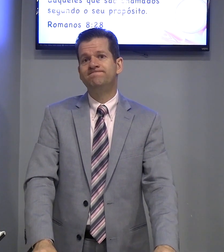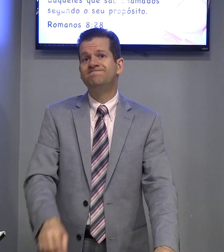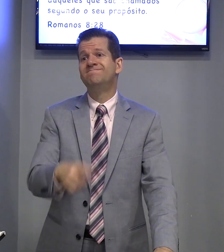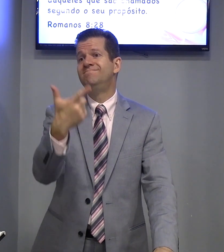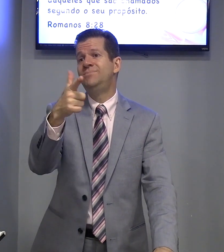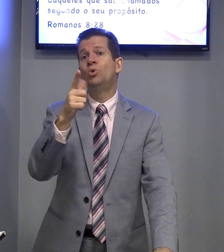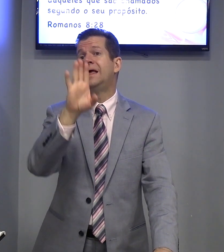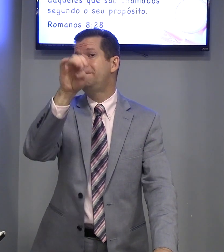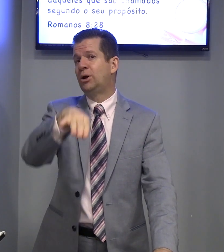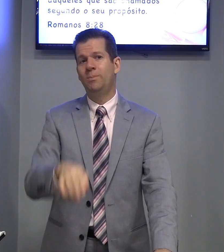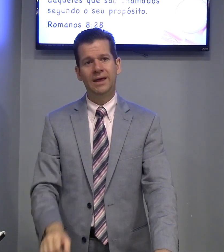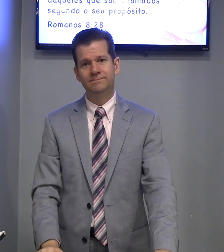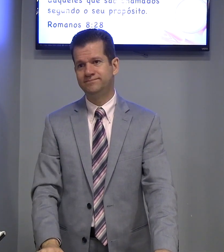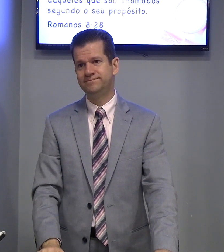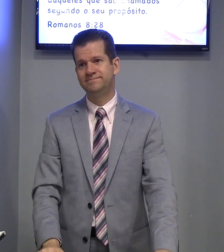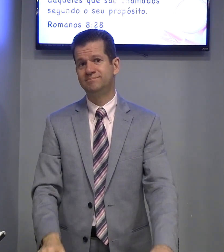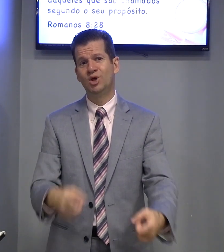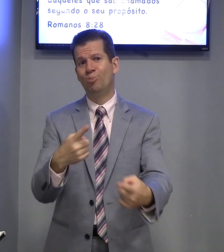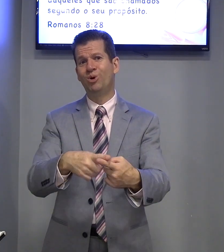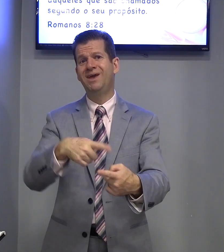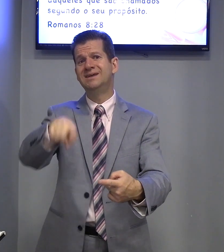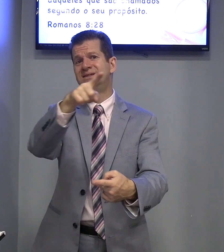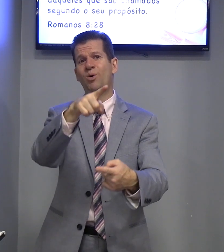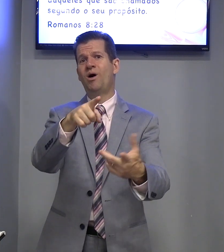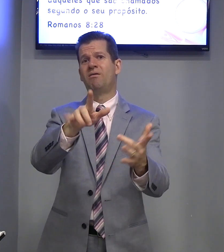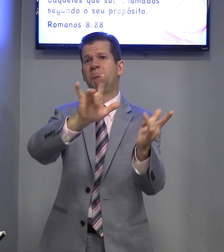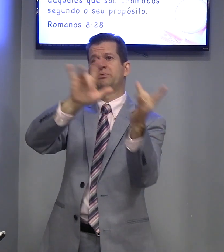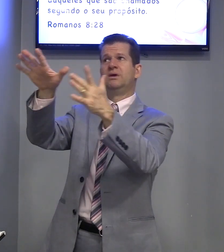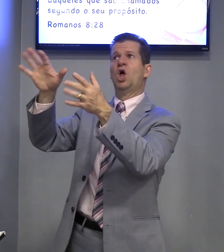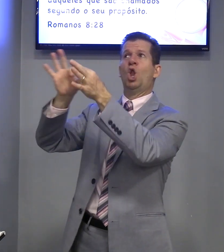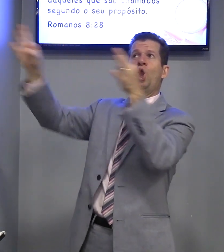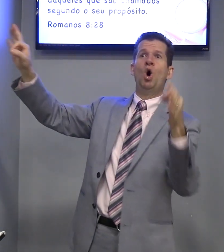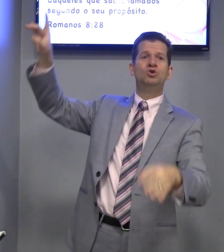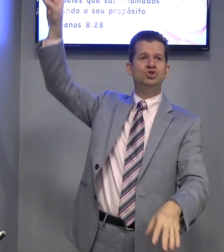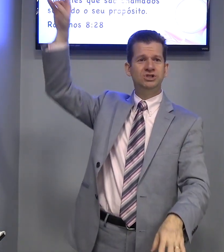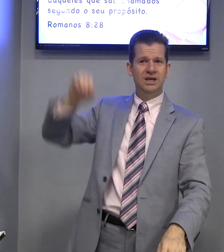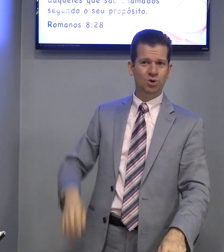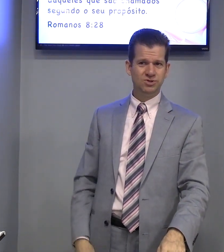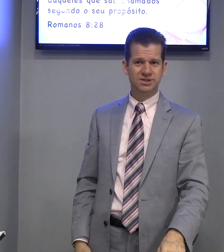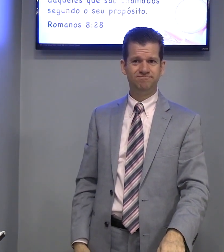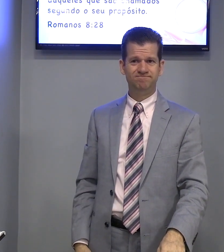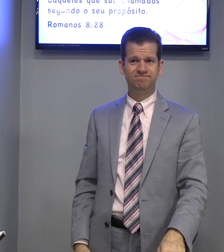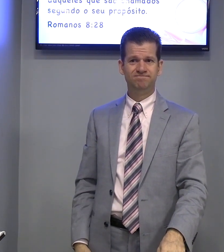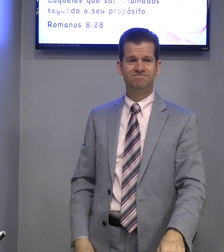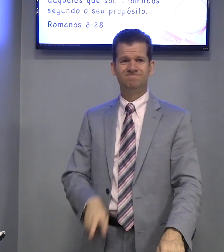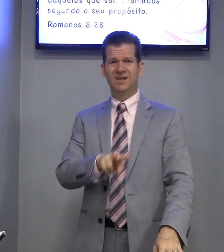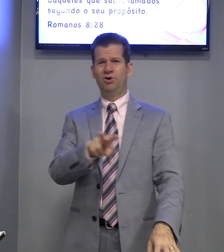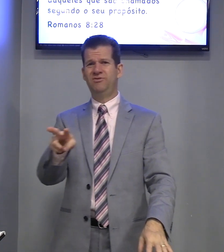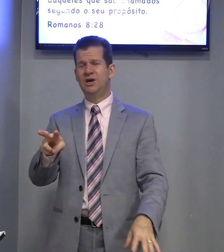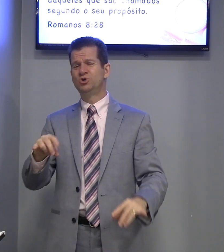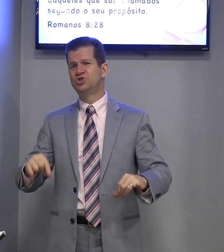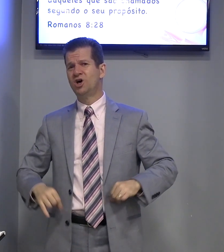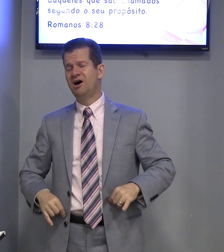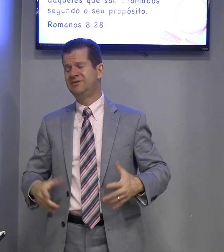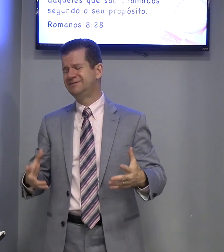Não tem para o bem. Porque estão longe de Deus. Eu vejo, sofre,